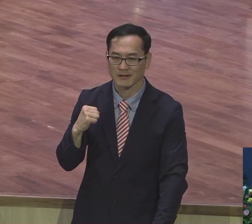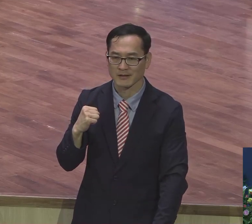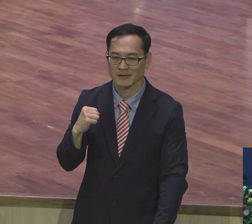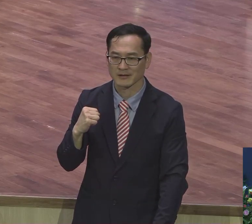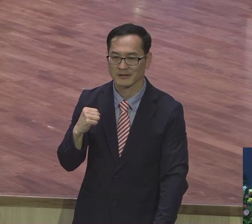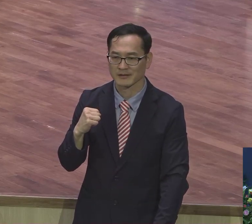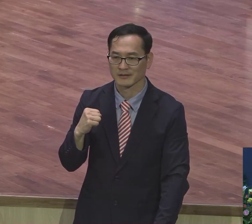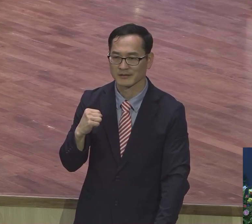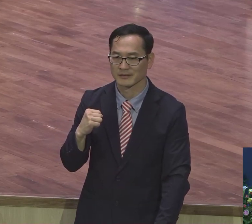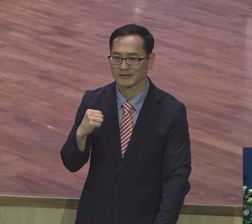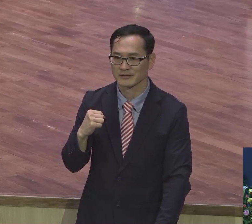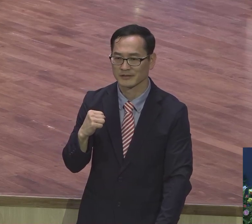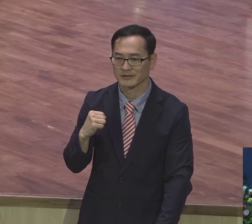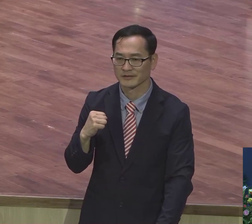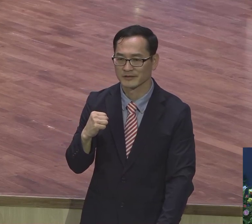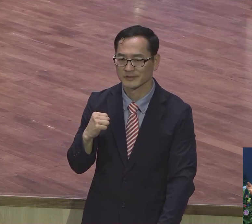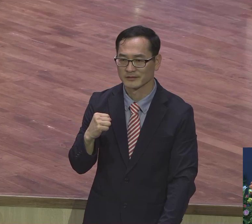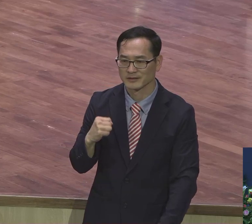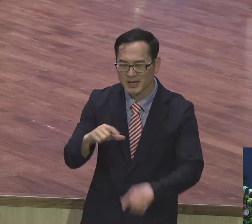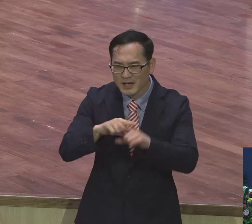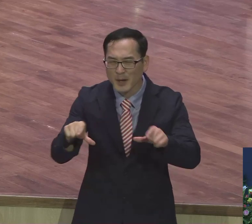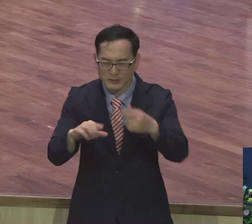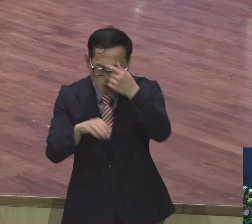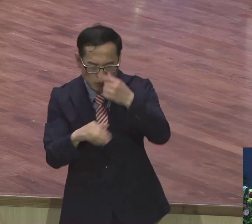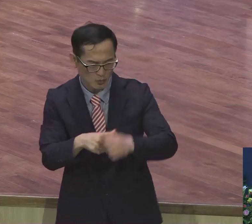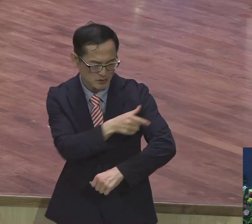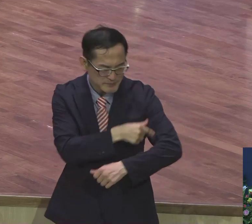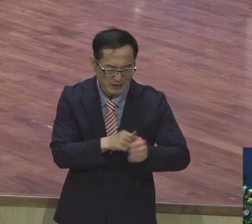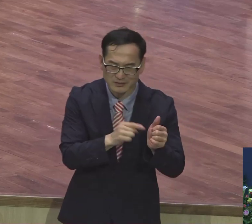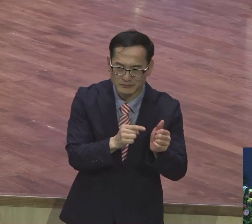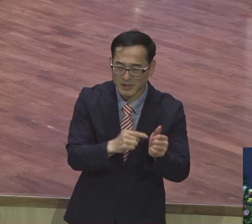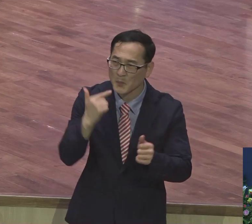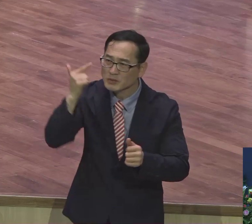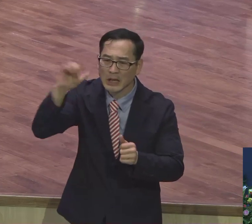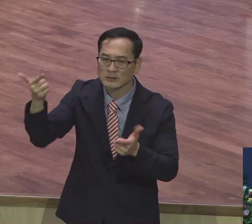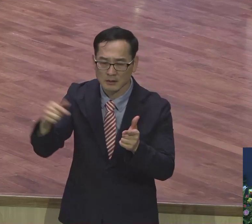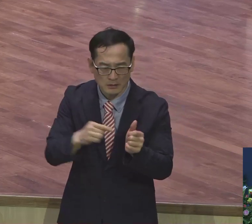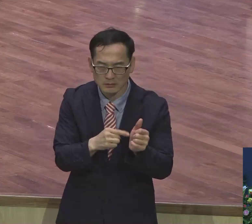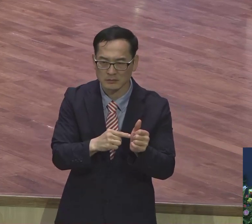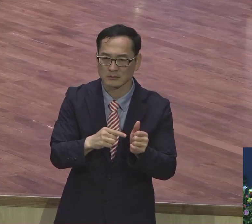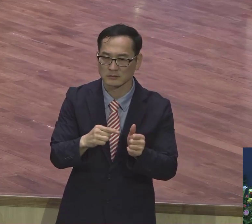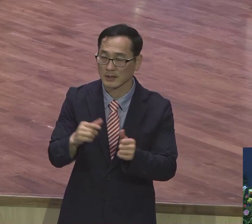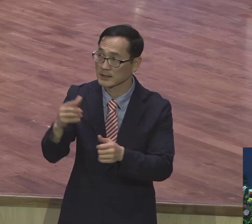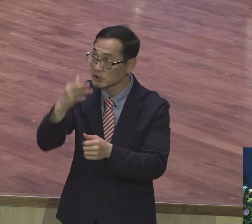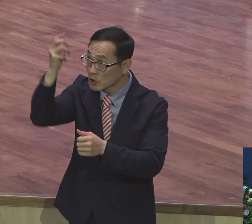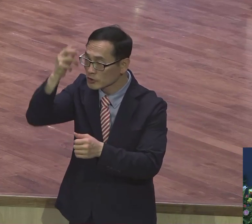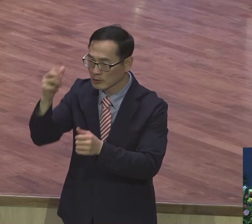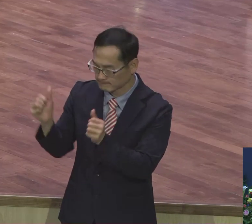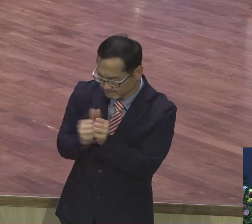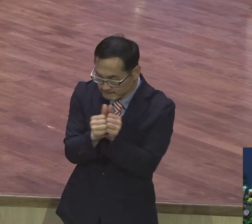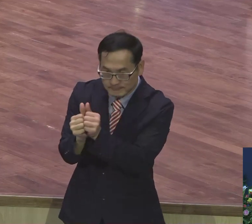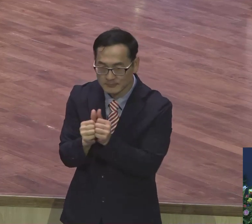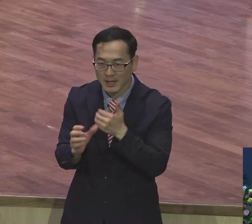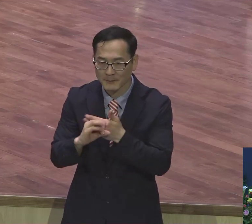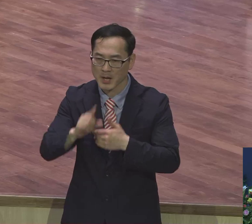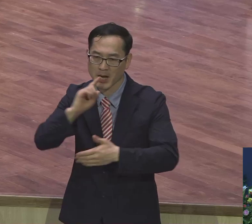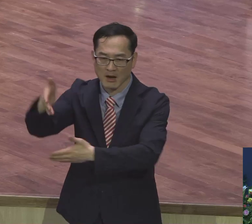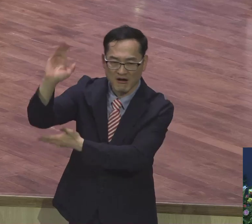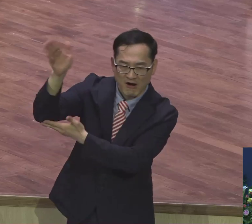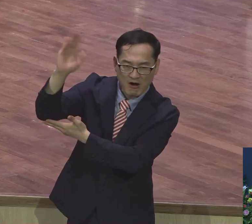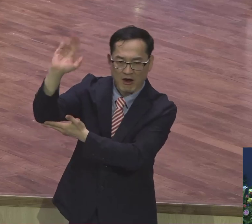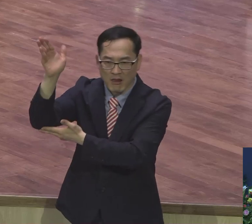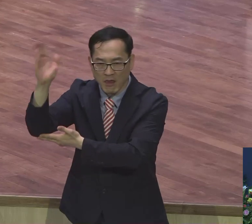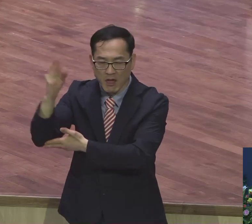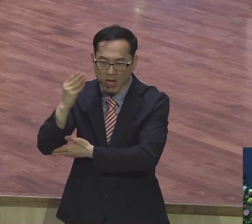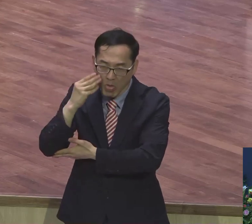세대반 집사처럼 졸졸졸졸졸 메시지가 나와 졸졸졸 나와 성령구절이 나와 설교 들은게